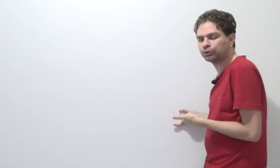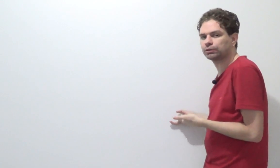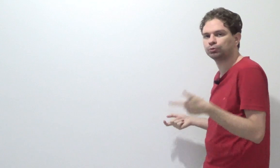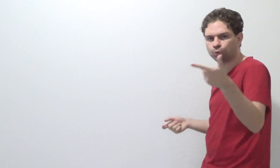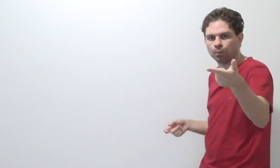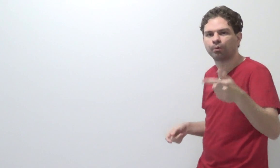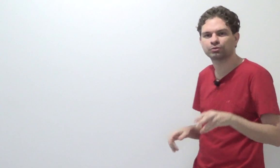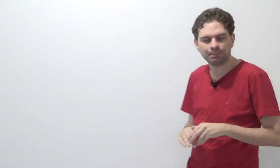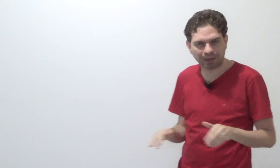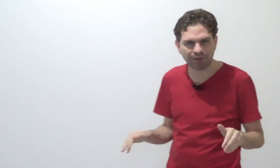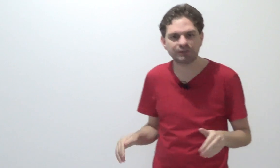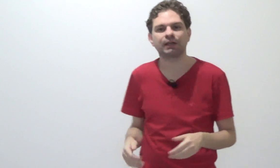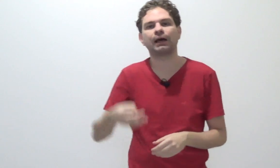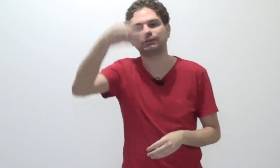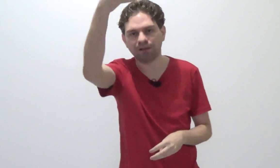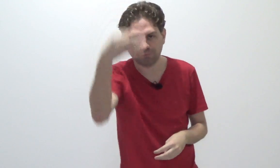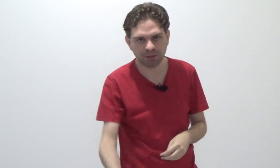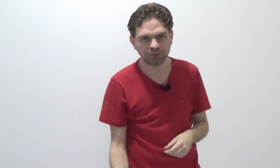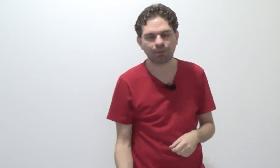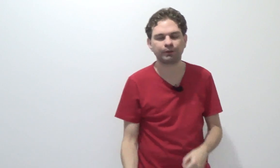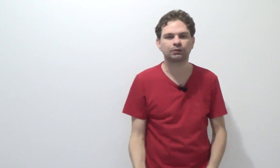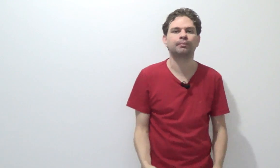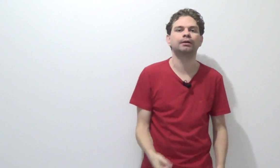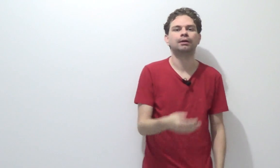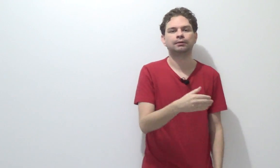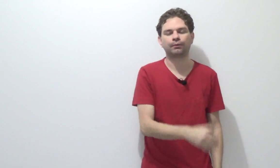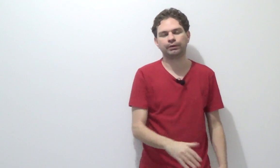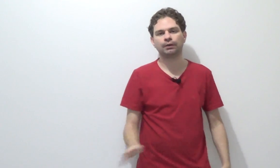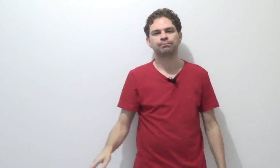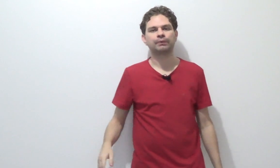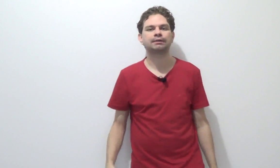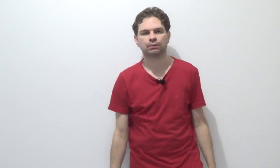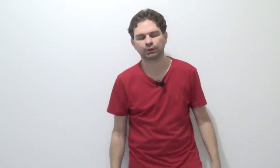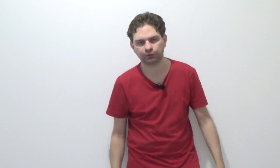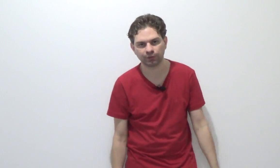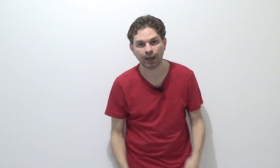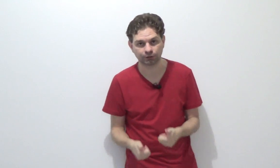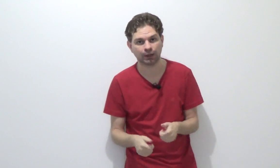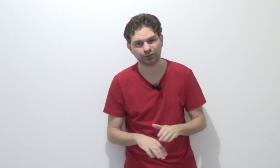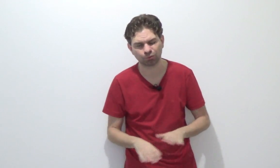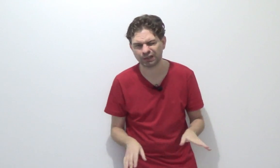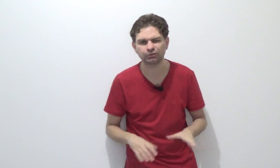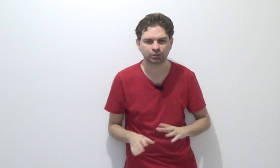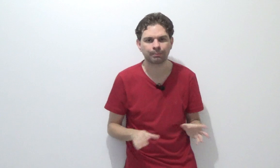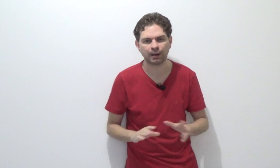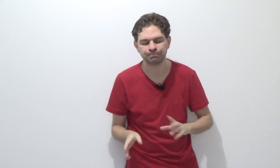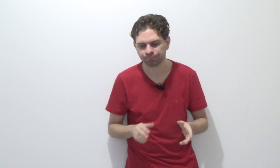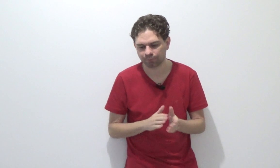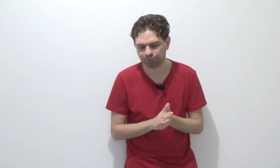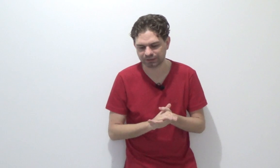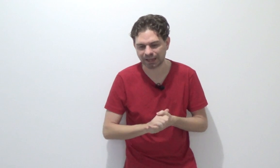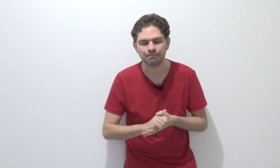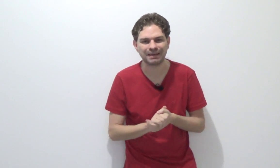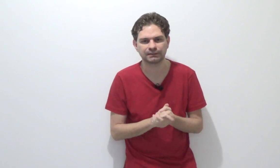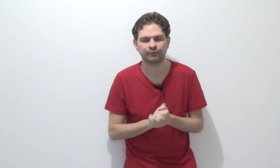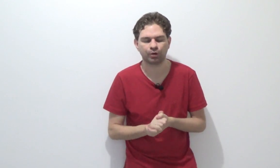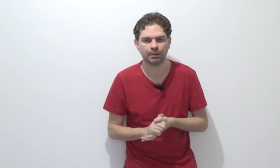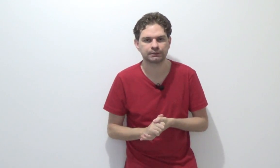mostrando que o culposo em breve será definitivamente também teoria da ação ou da atividade. Então, cuidado só pra você saber essa informação